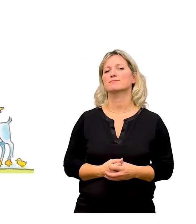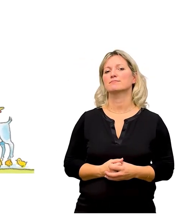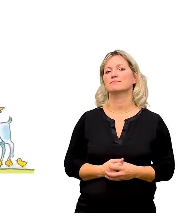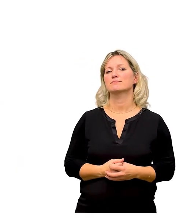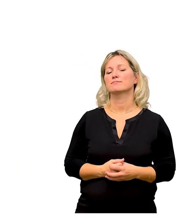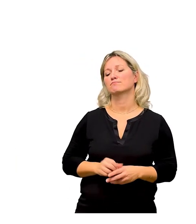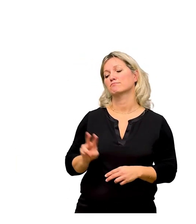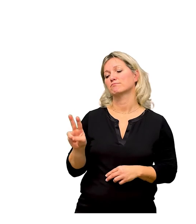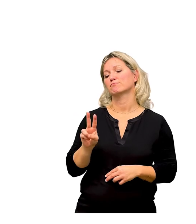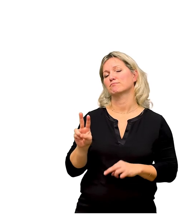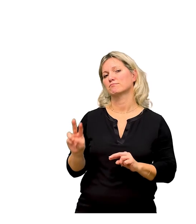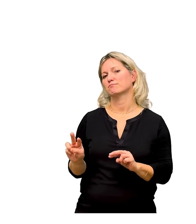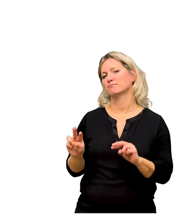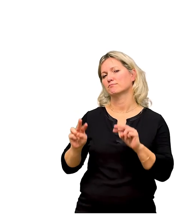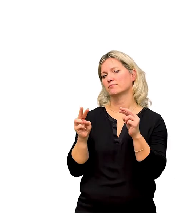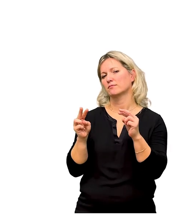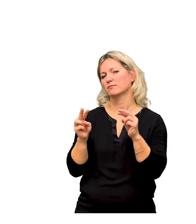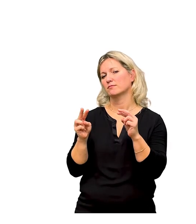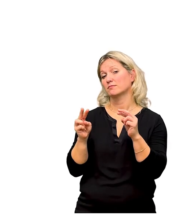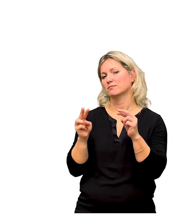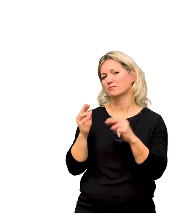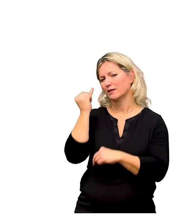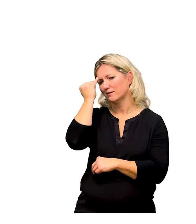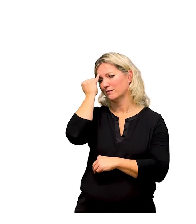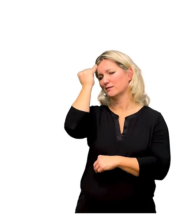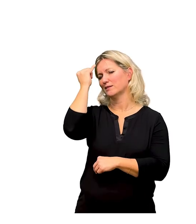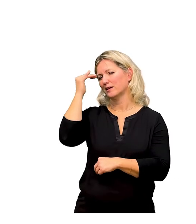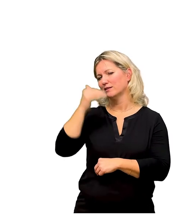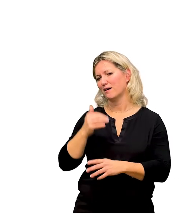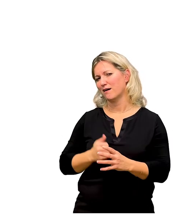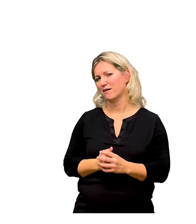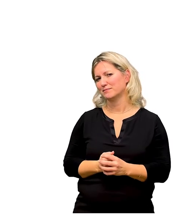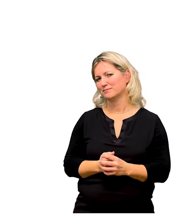Die beiden schauen sich an. Das ist die Idee.